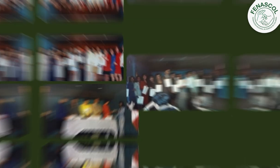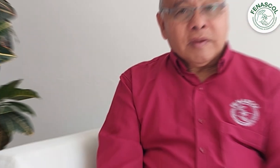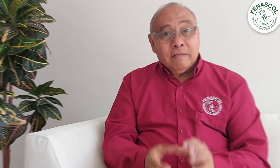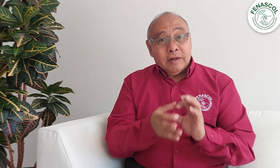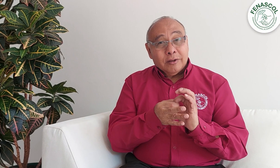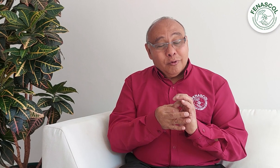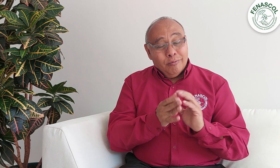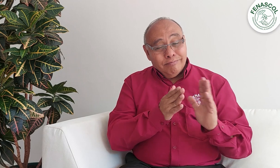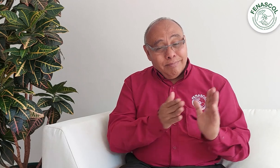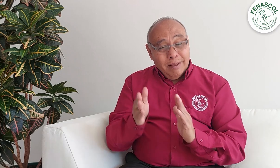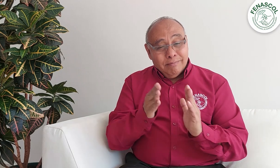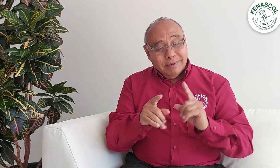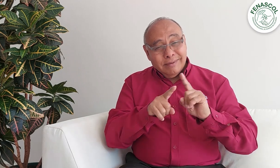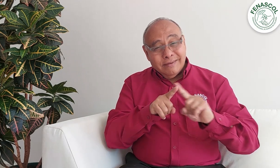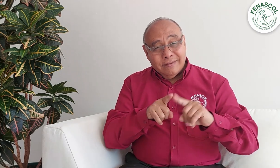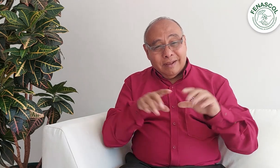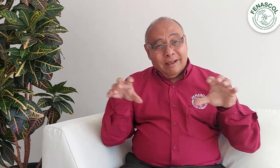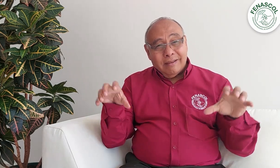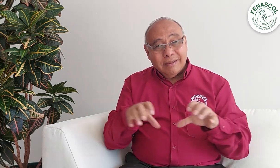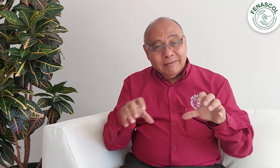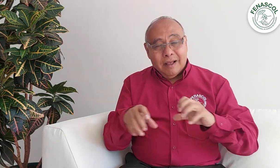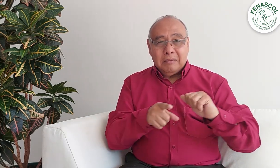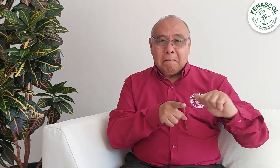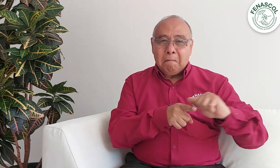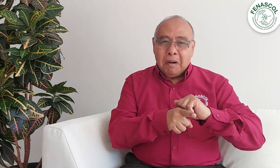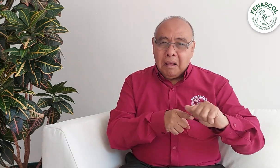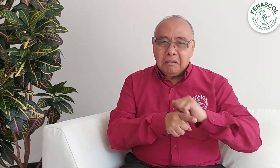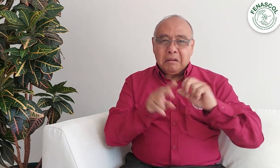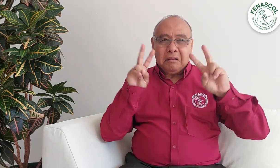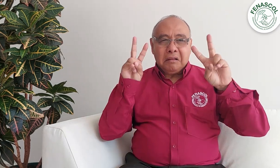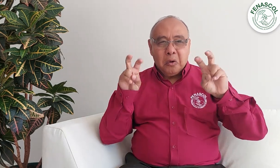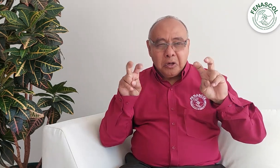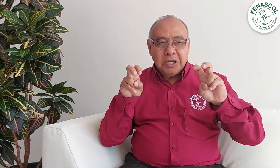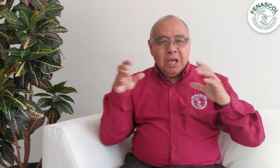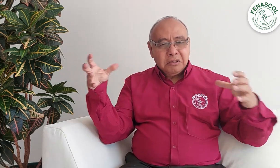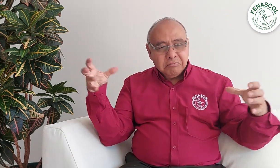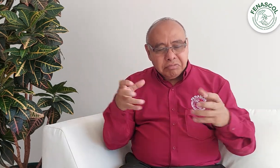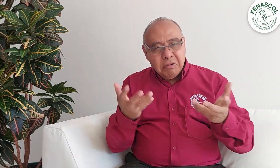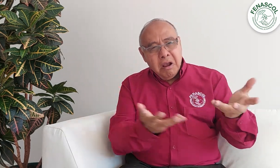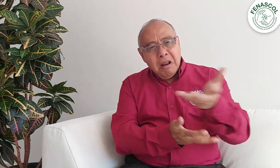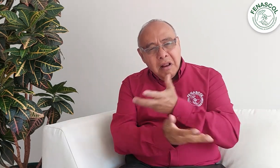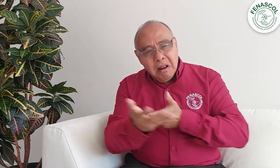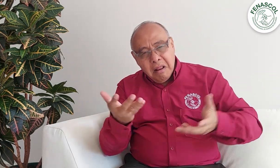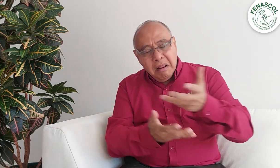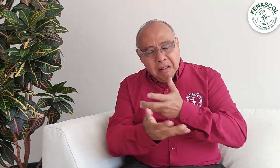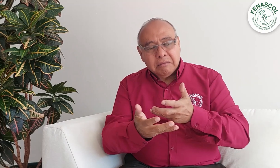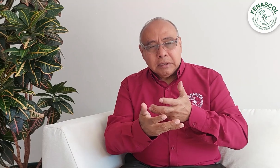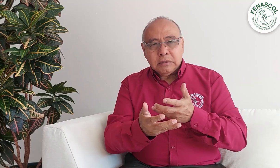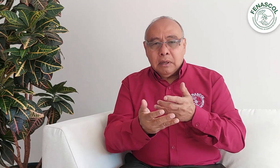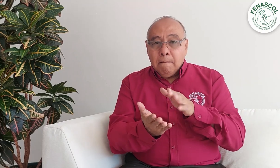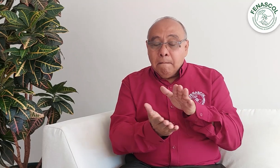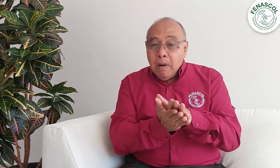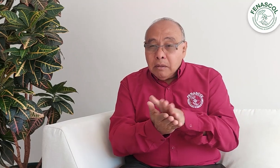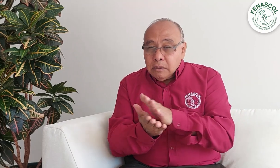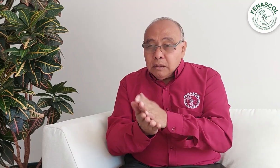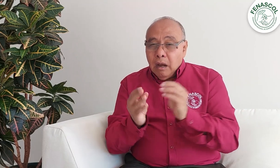Los procesos de formación son trabajados mediante actividades teóricas y prácticas, según el tema, como teóricos de reflexión.